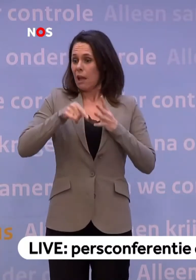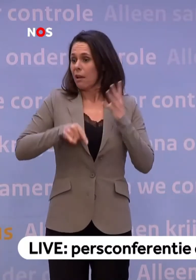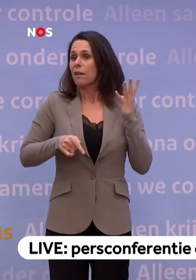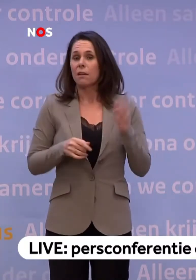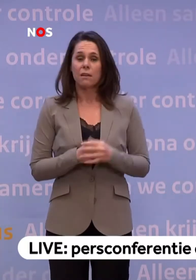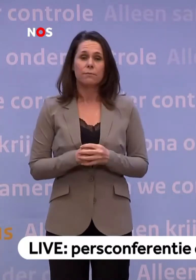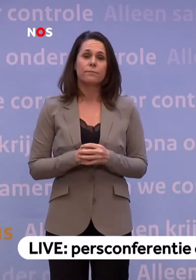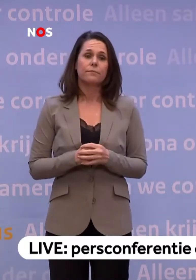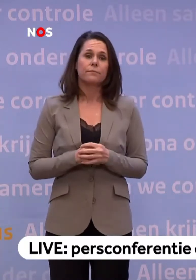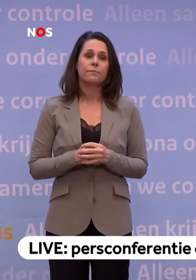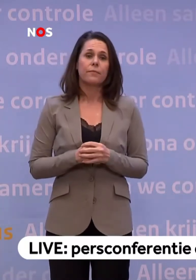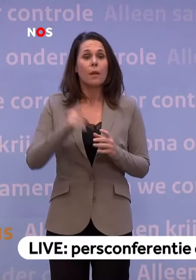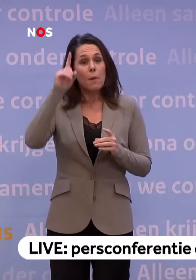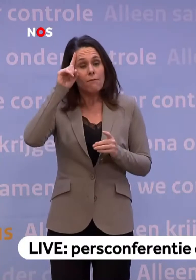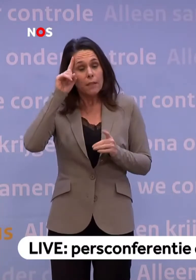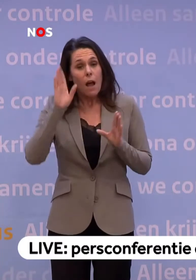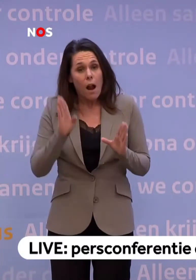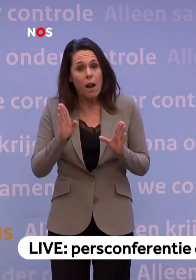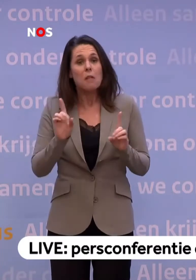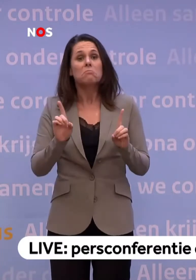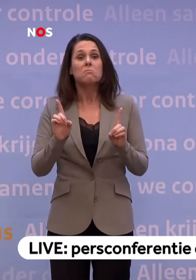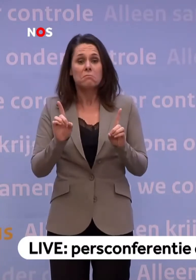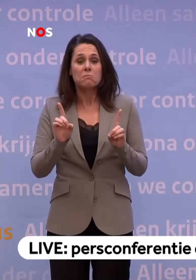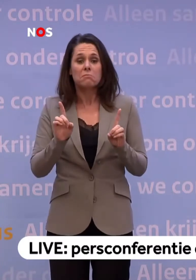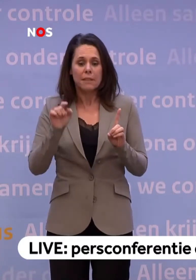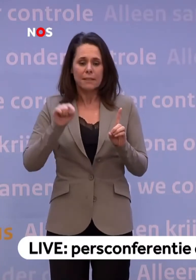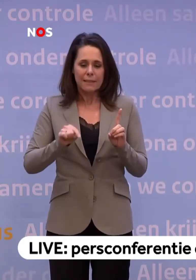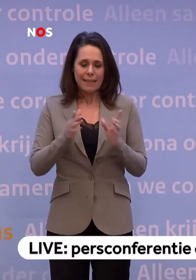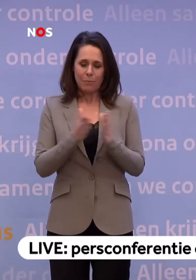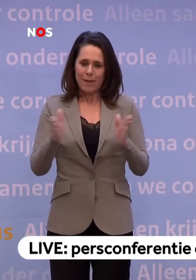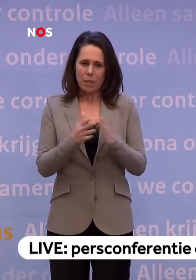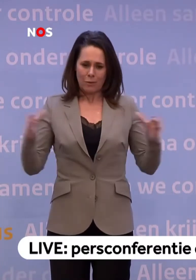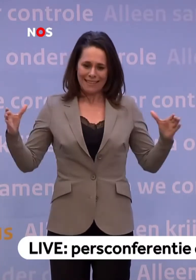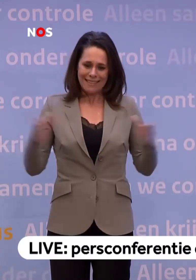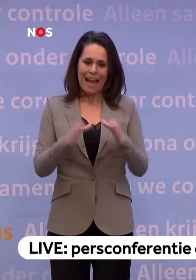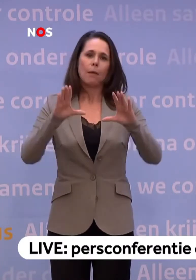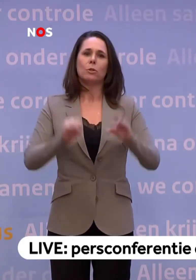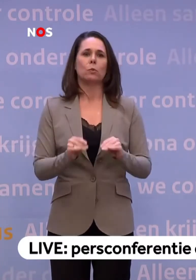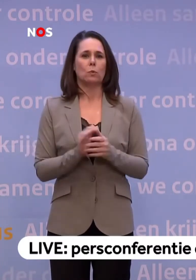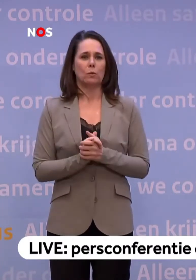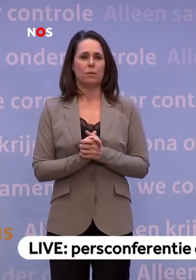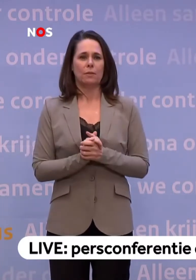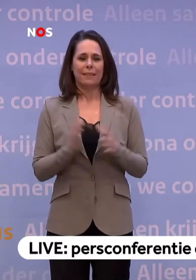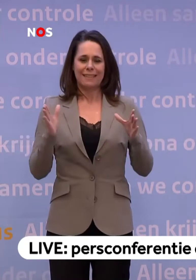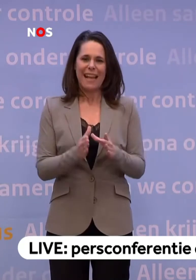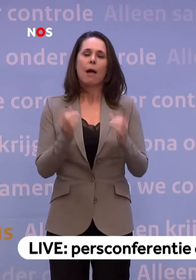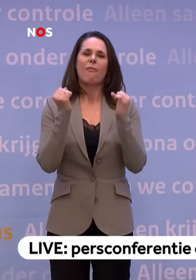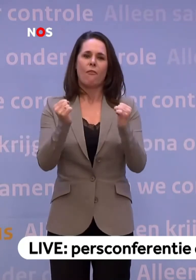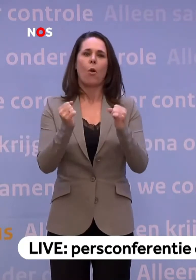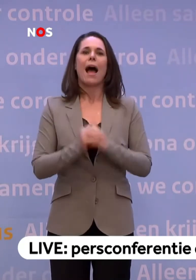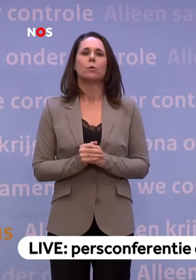Maar wat we wel weten is dat we deze tijd samen doorkomen. Samen houden we dit vol.